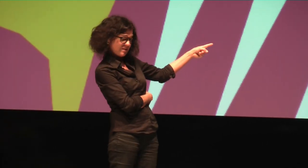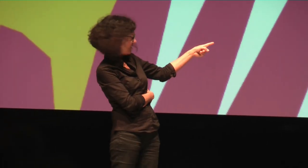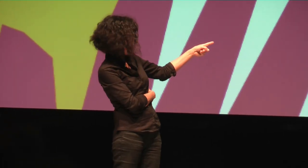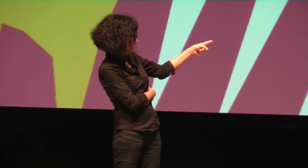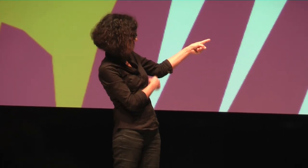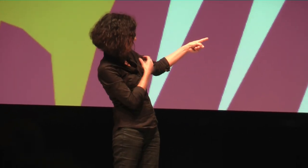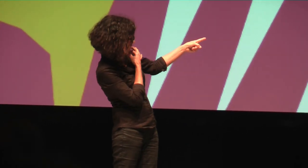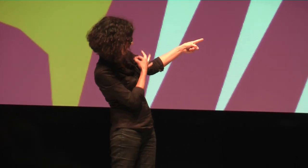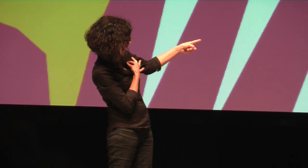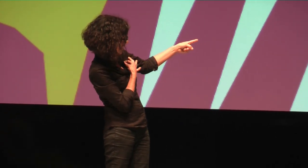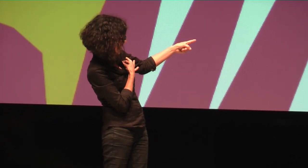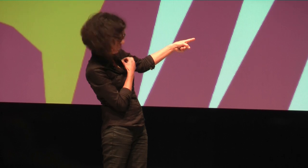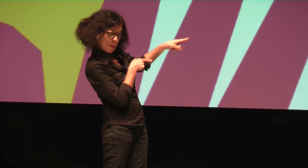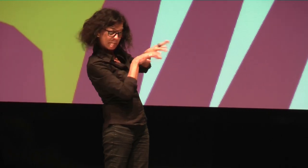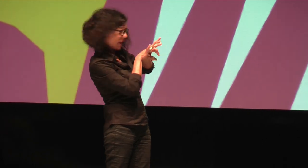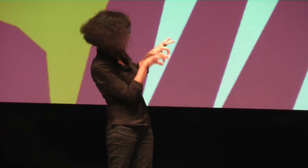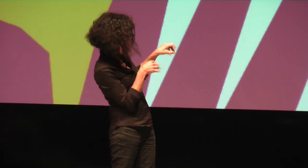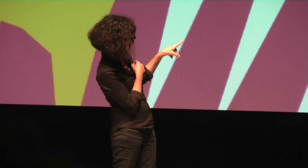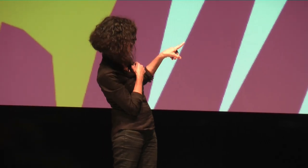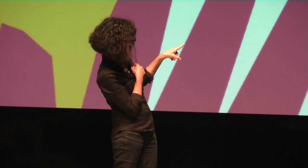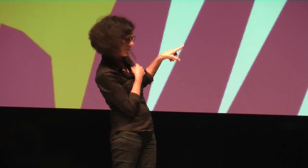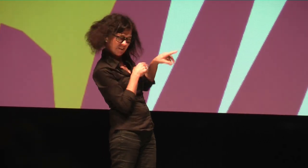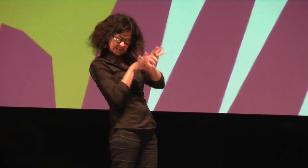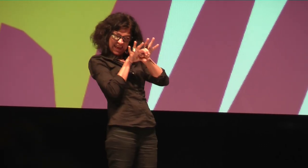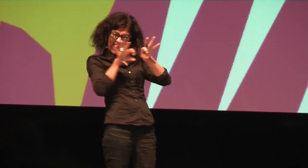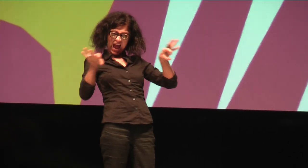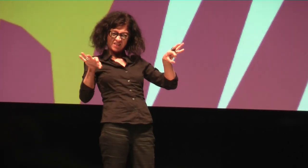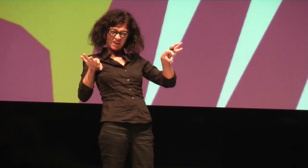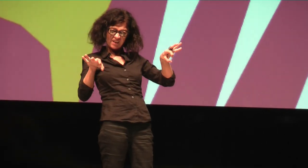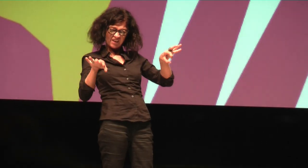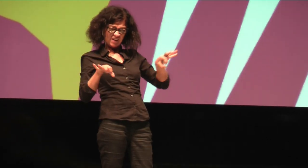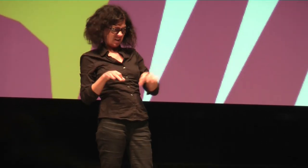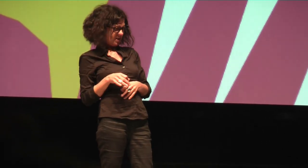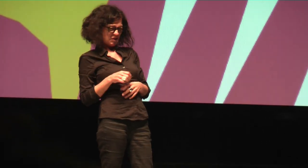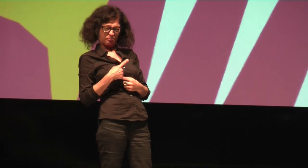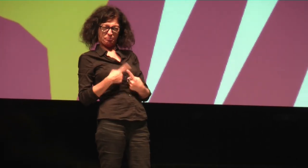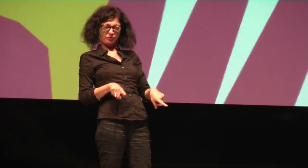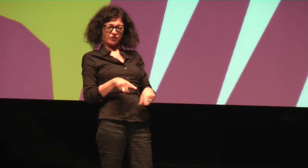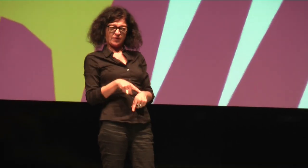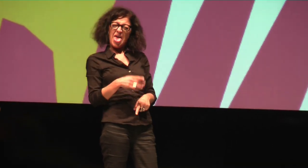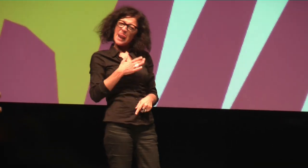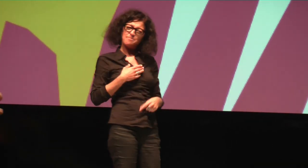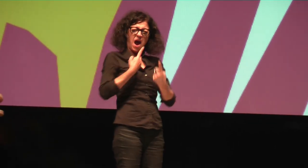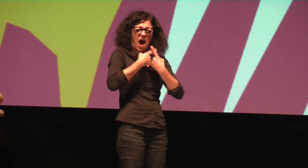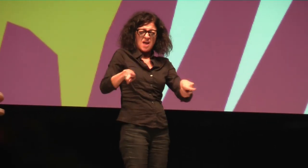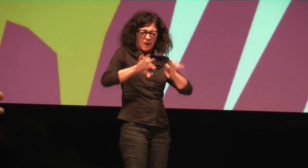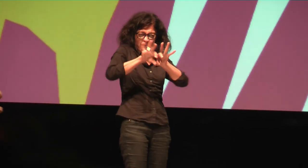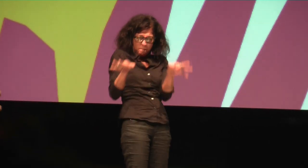Ist das normal? Ist diese Banane jetzt für mich normal, die so gerade gewachsen